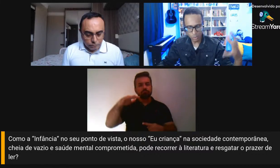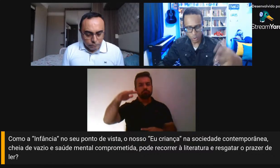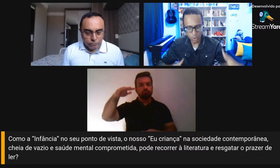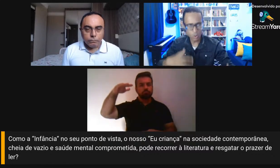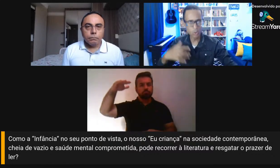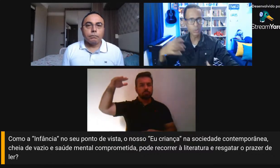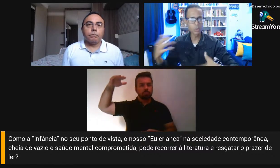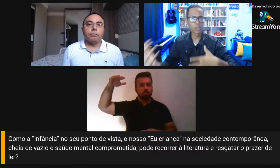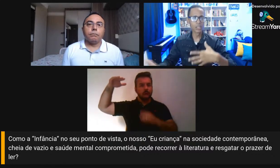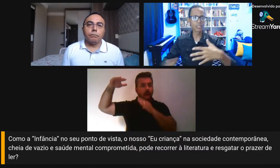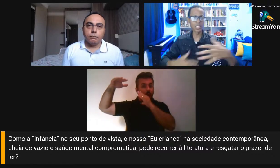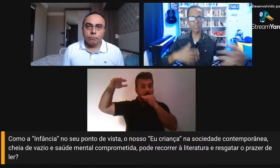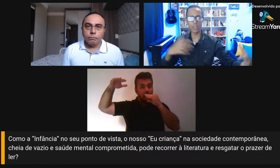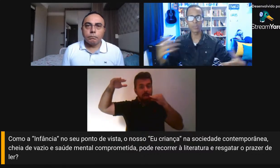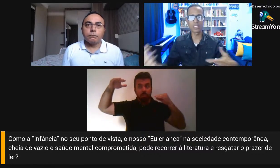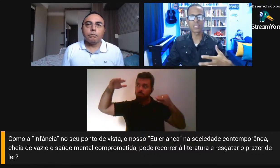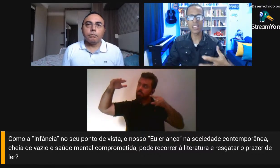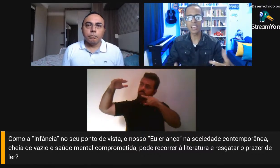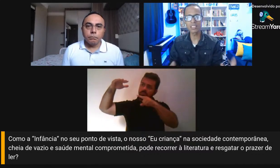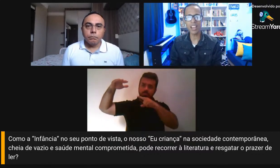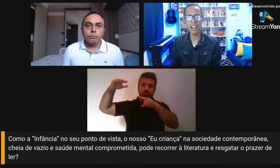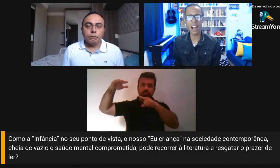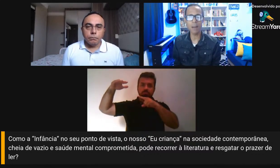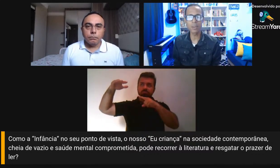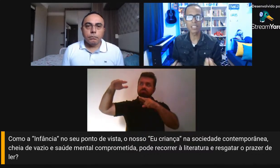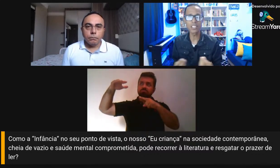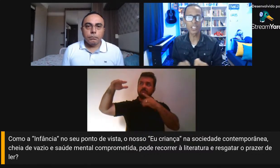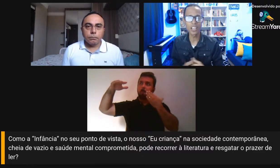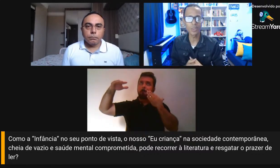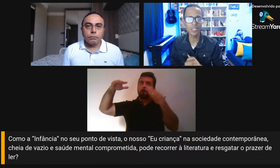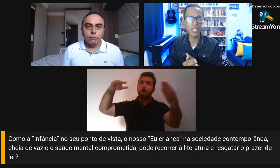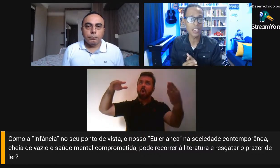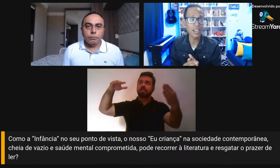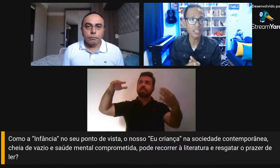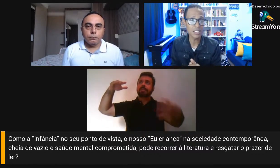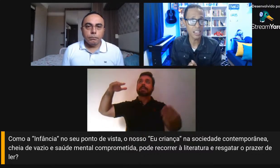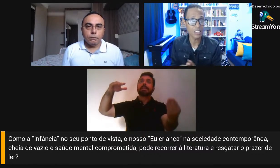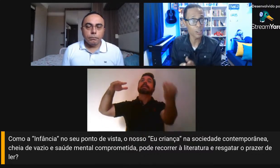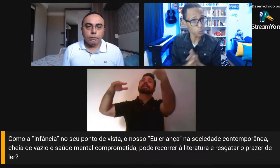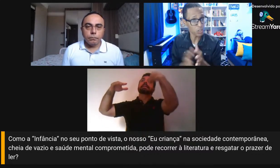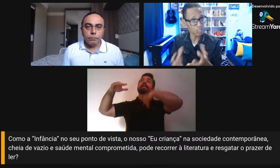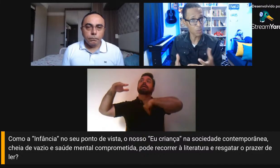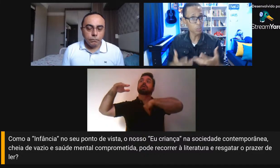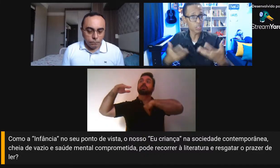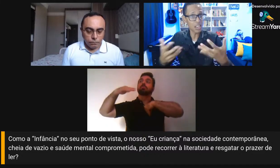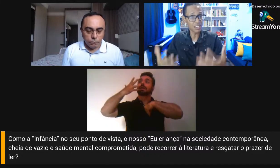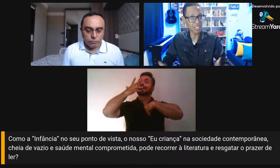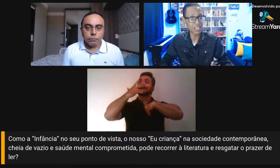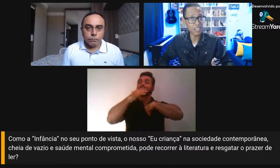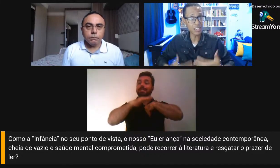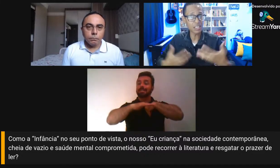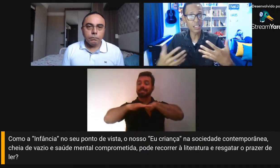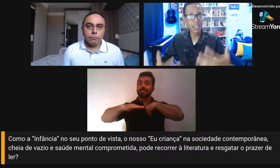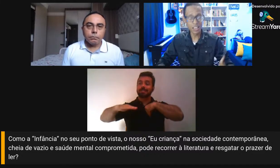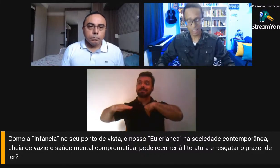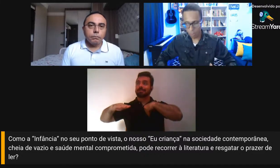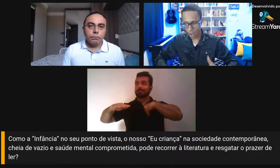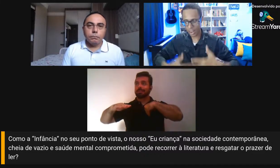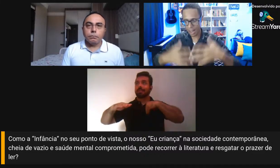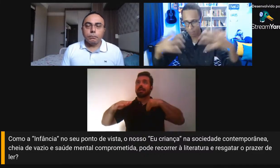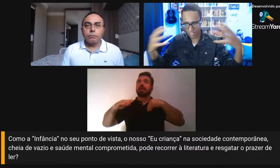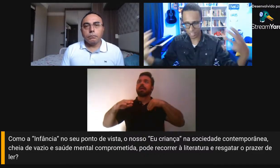correria do mundo, tantos afazeres e acaba deixando essa criança, que nós precisamos ter essa alegria,